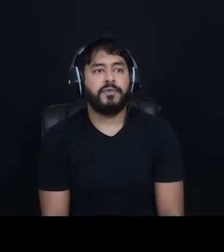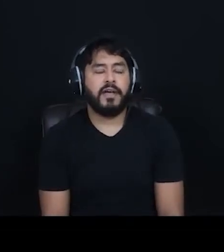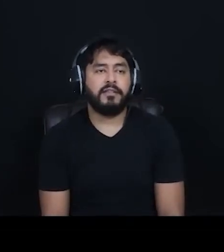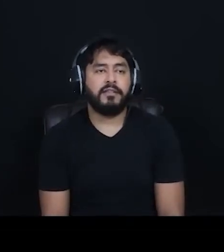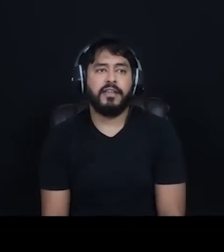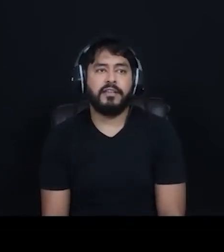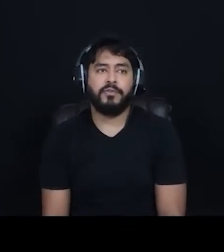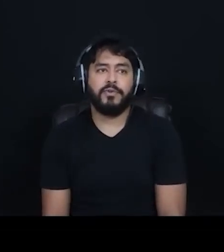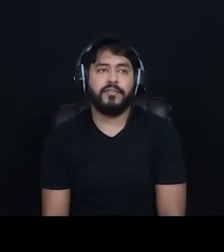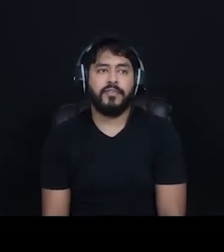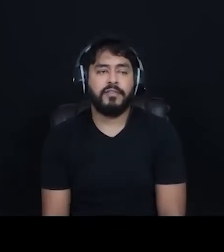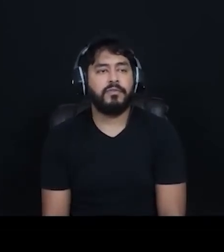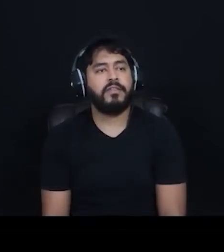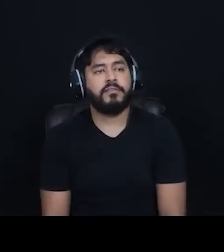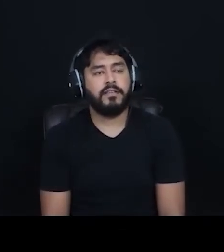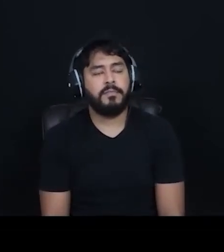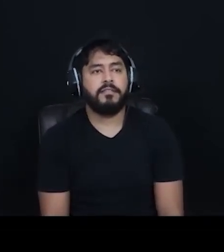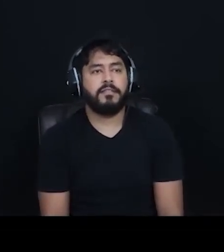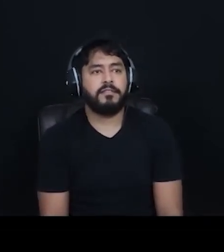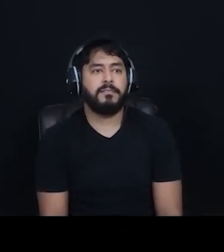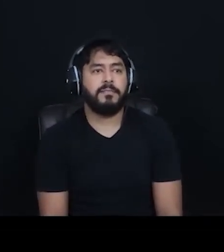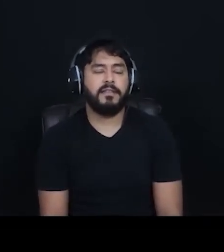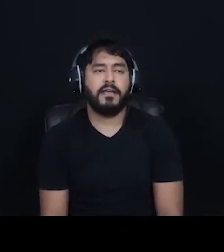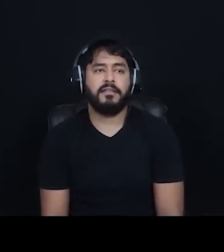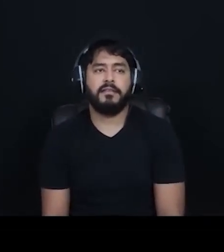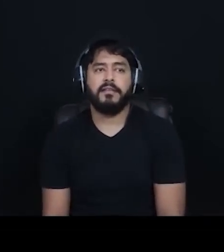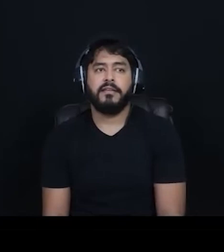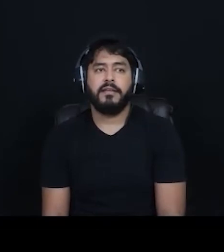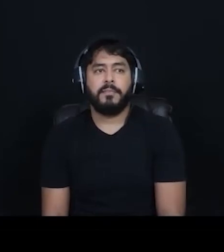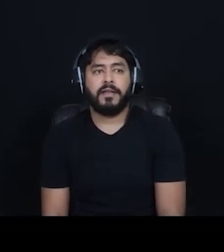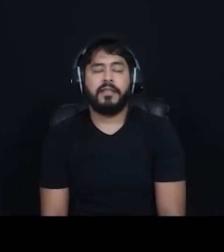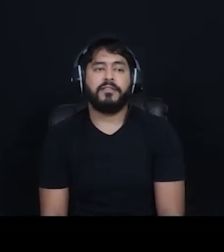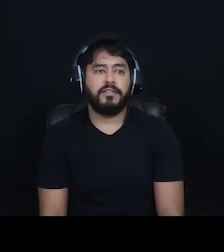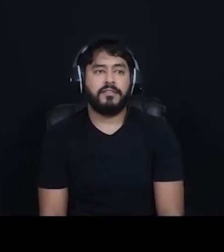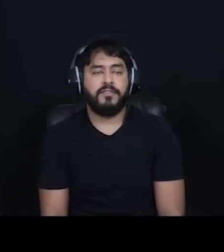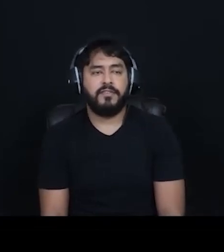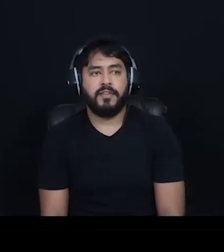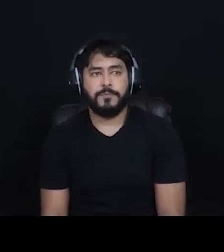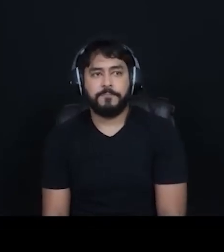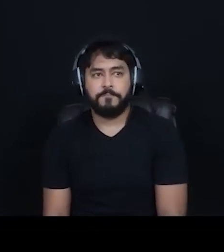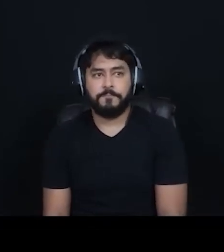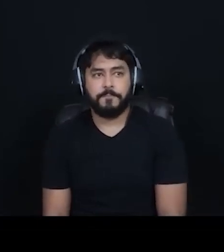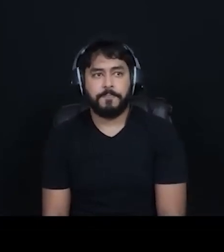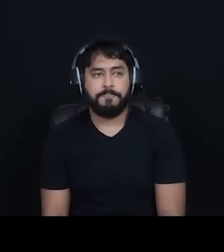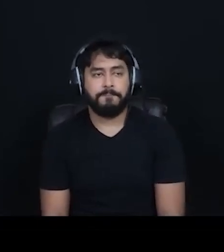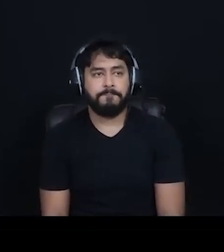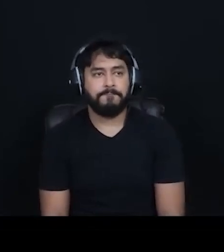dificuldades dentro do evento e trazer mais acessibilidade para dentro desse evento